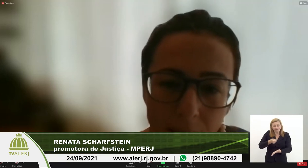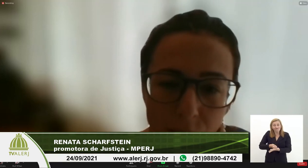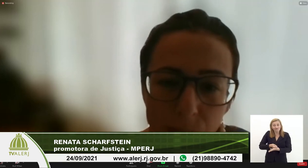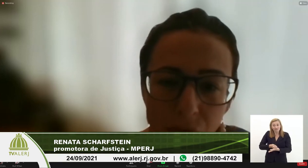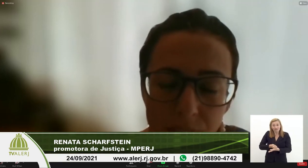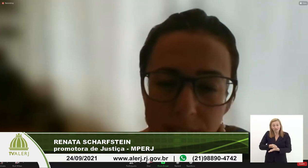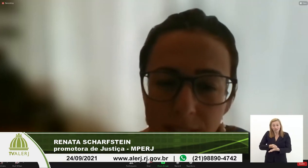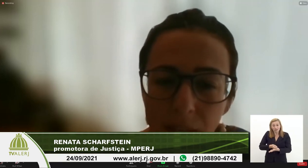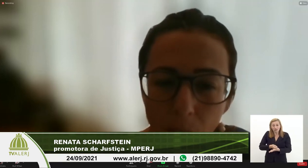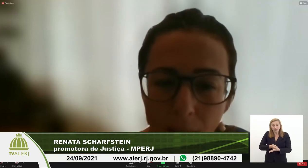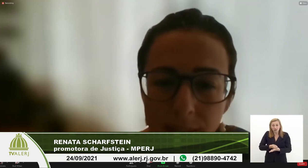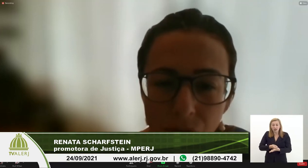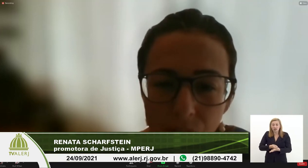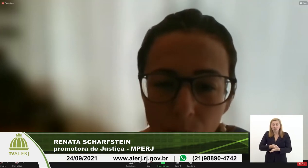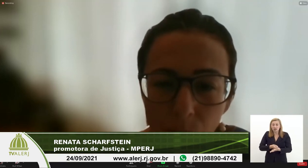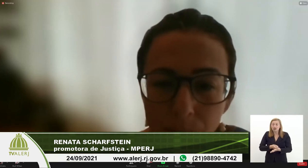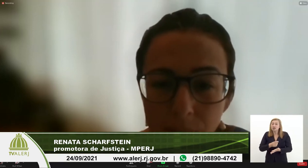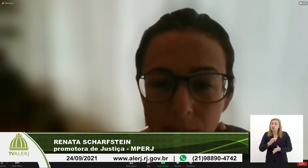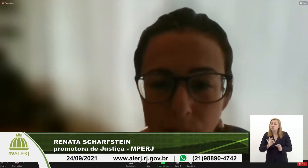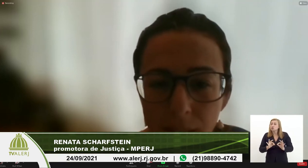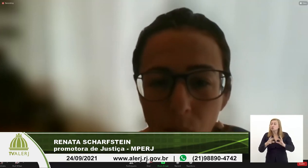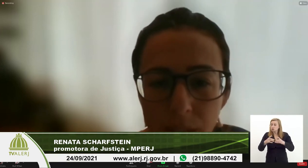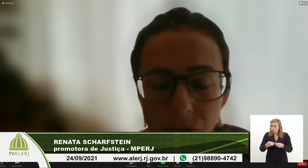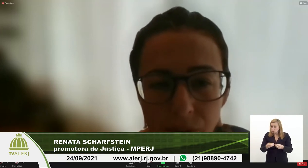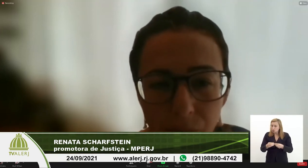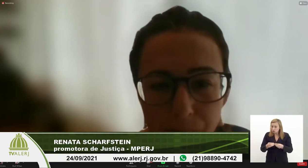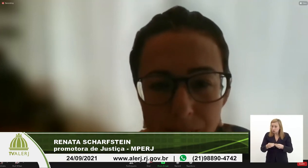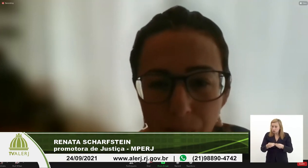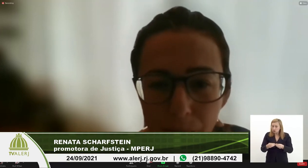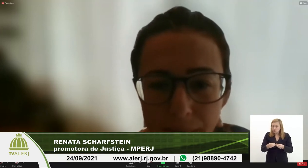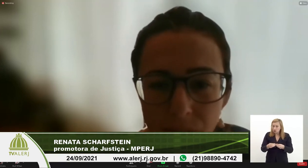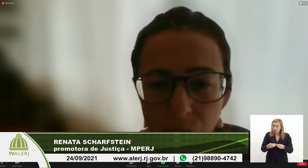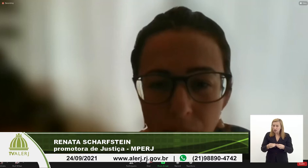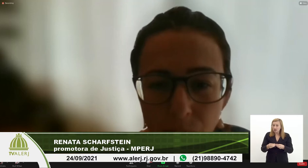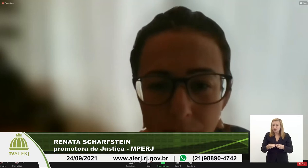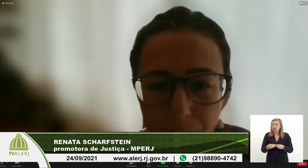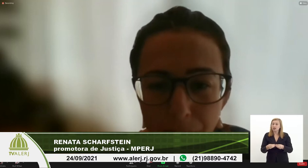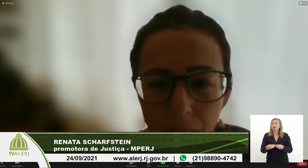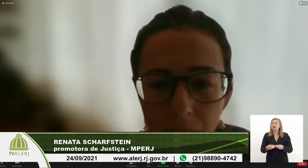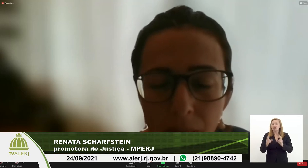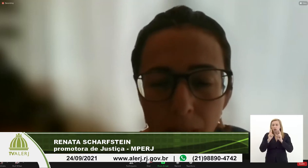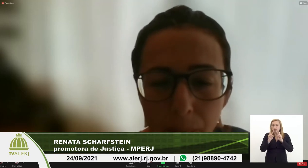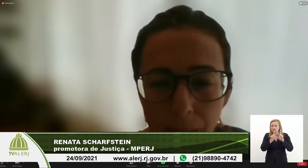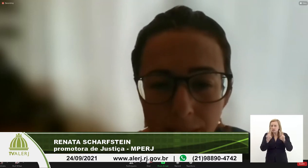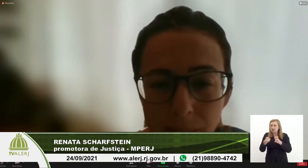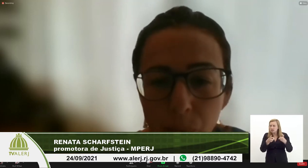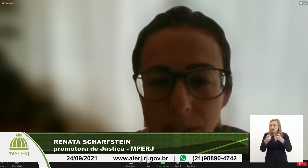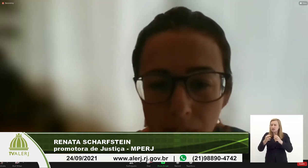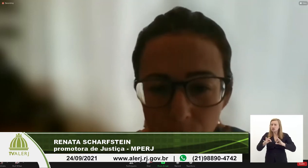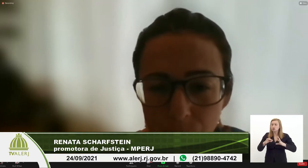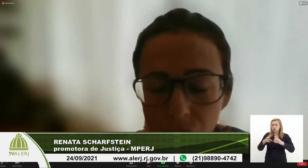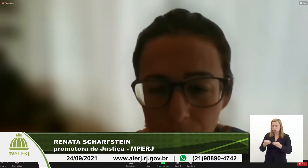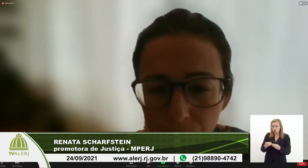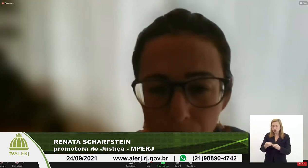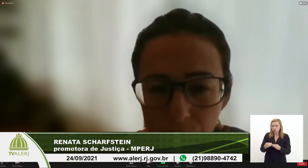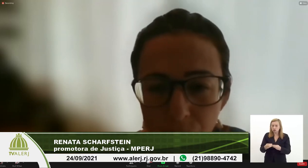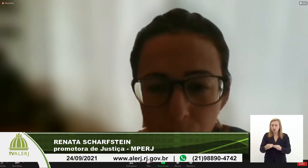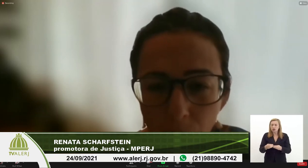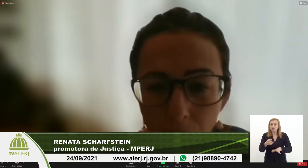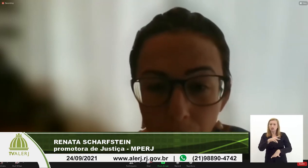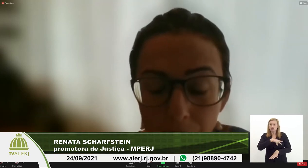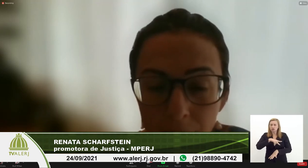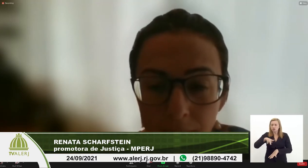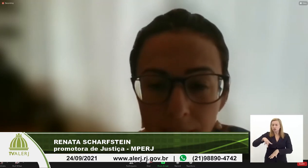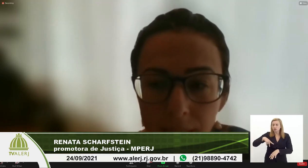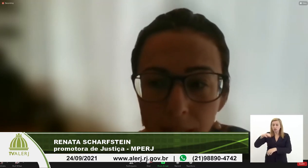as medidas adequadas né no âmbito da tutela coletiva principalmente olhando aí para atribuição do Ministério Público